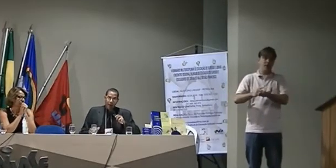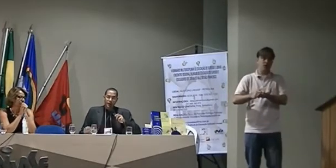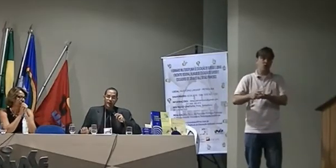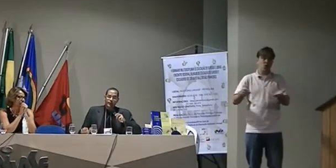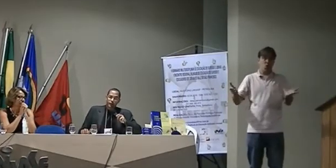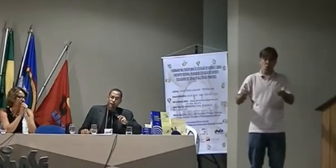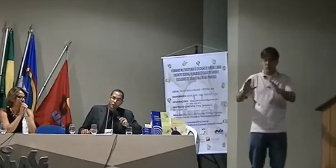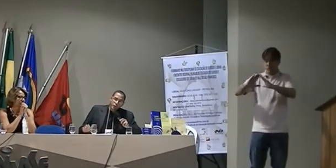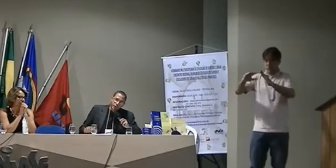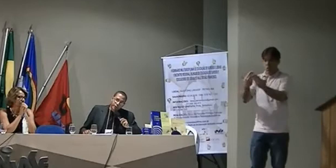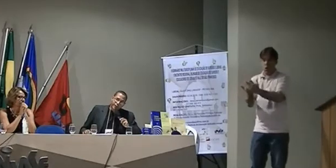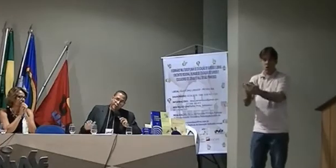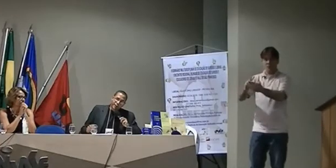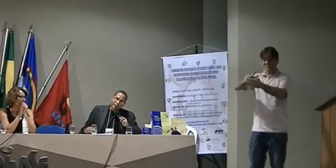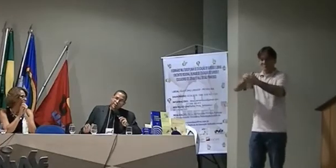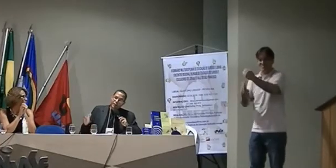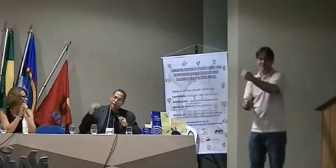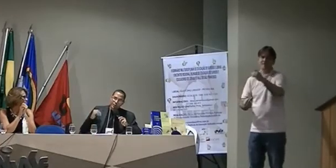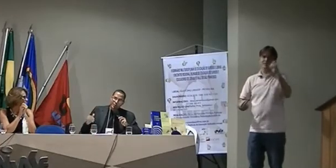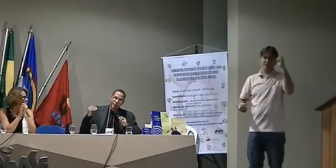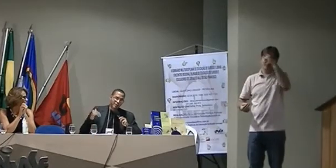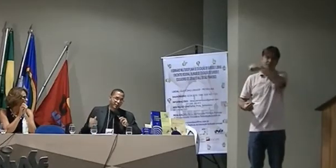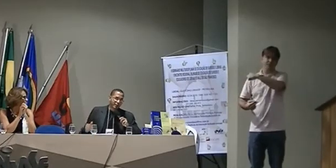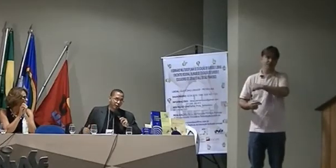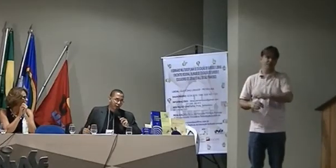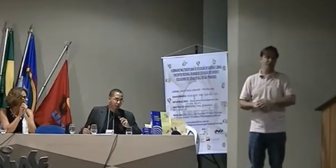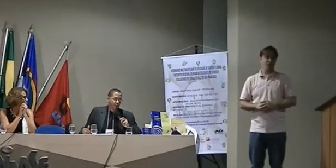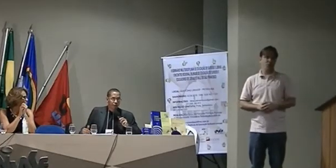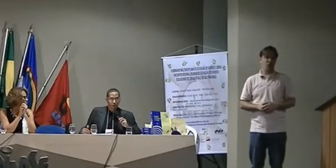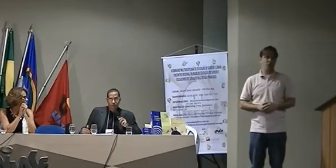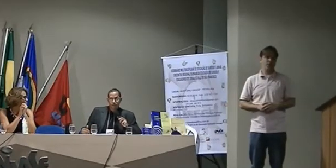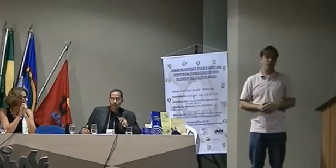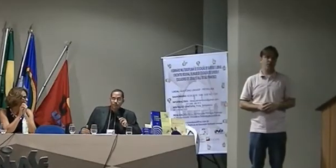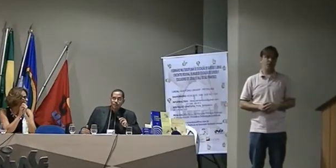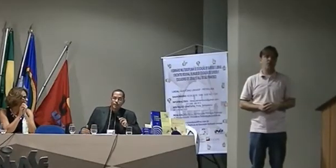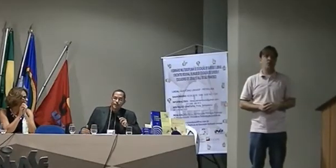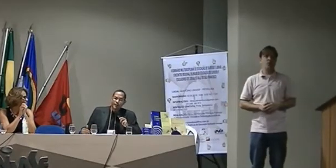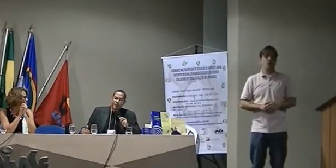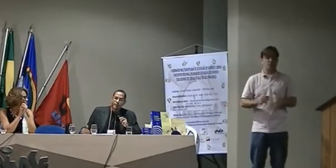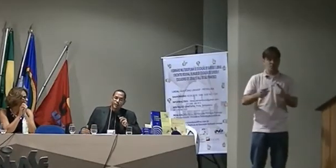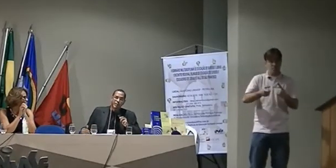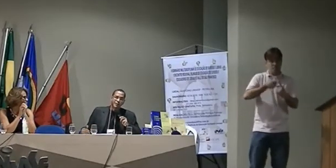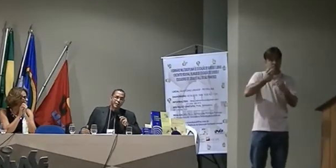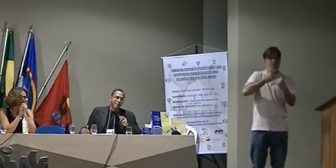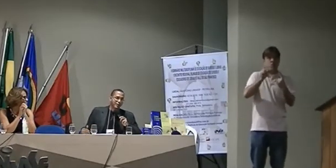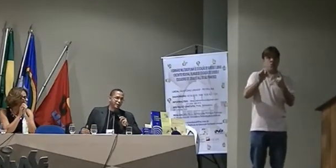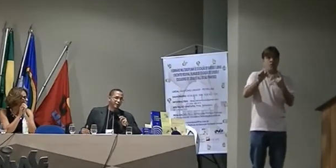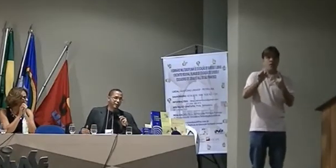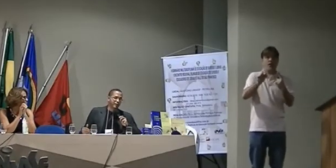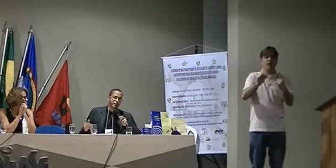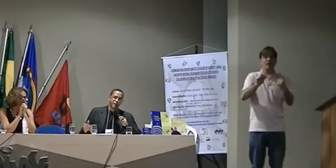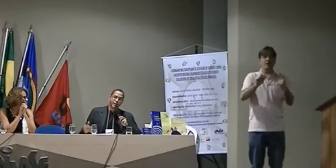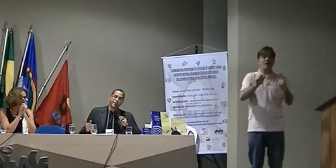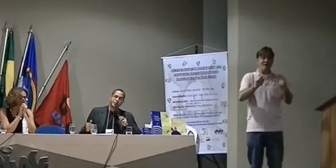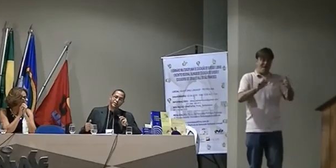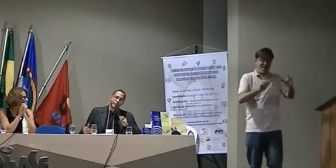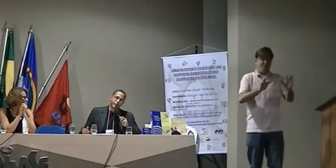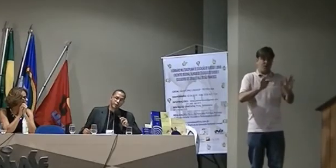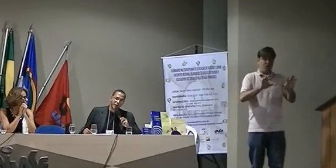Então com isso aqui já vem novamente a formação adequada aos professores. Então deve-se repensar de fato também as matrículas curriculares